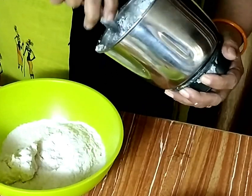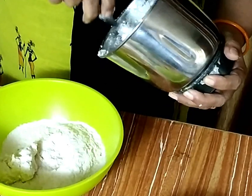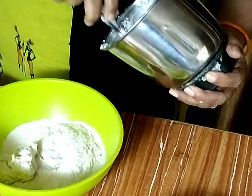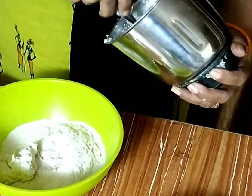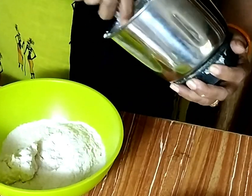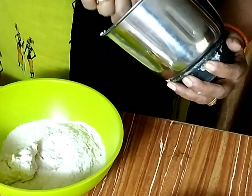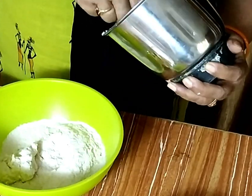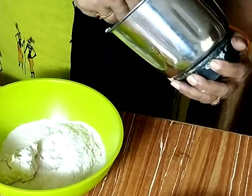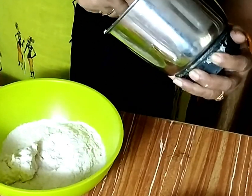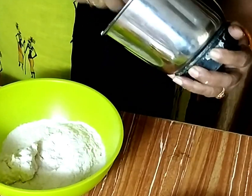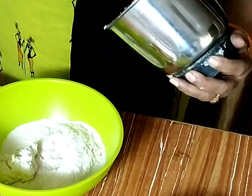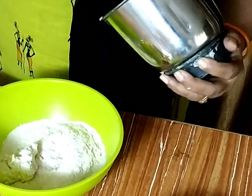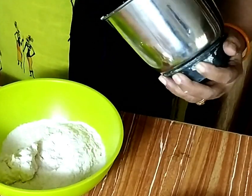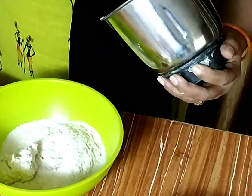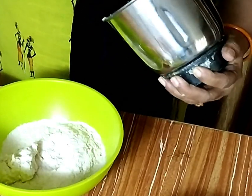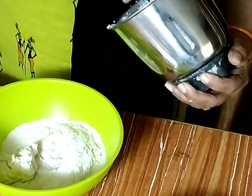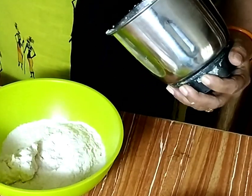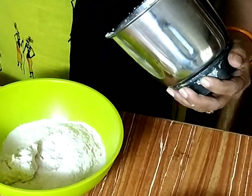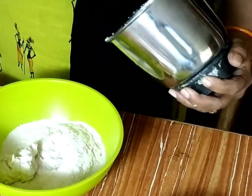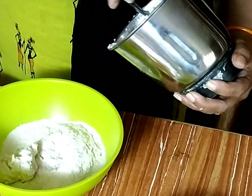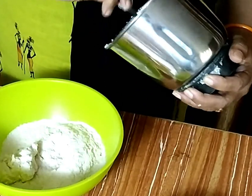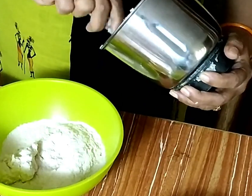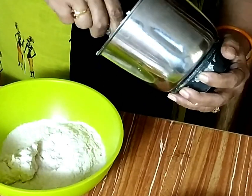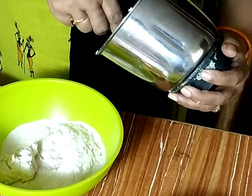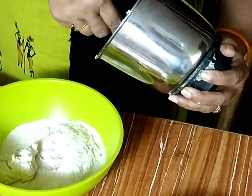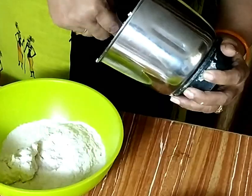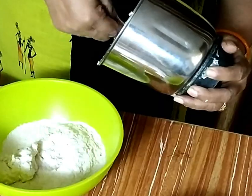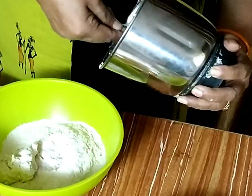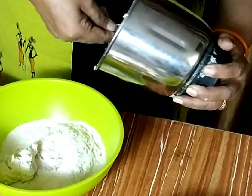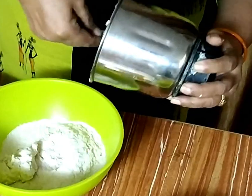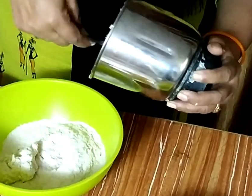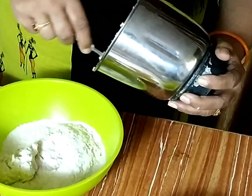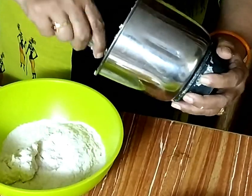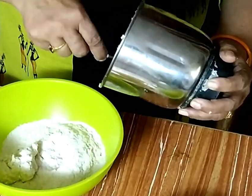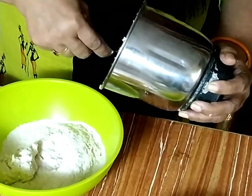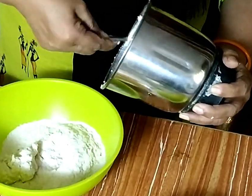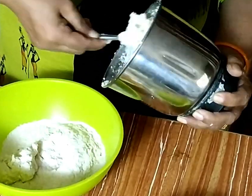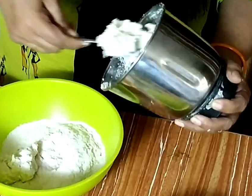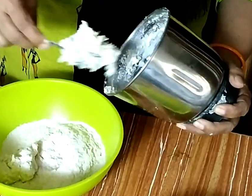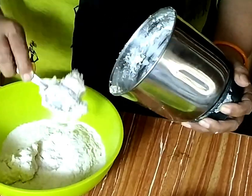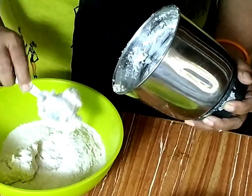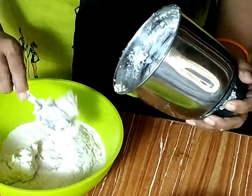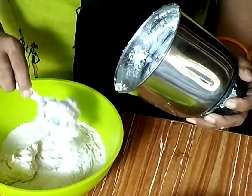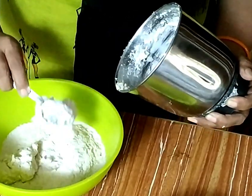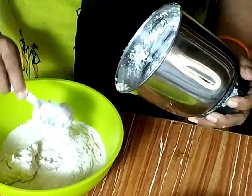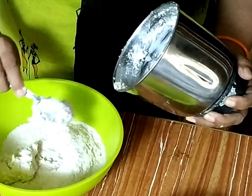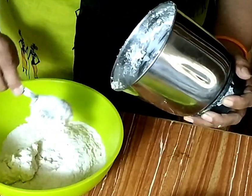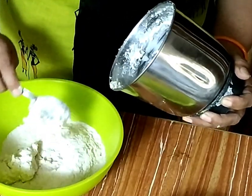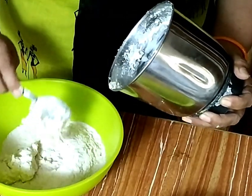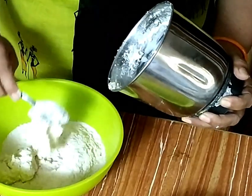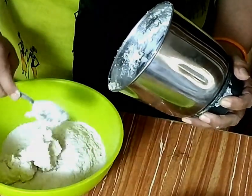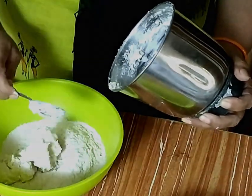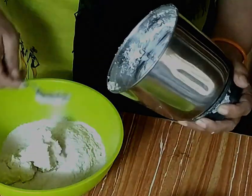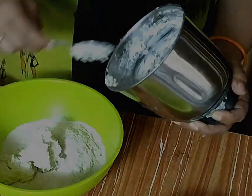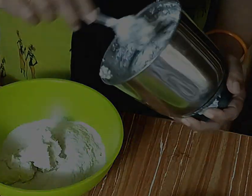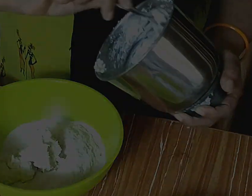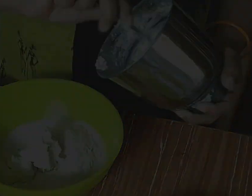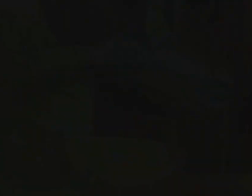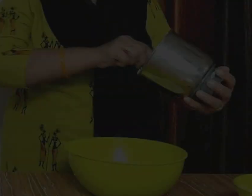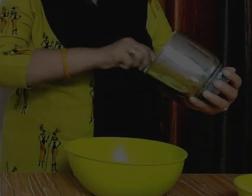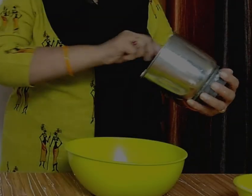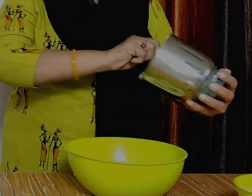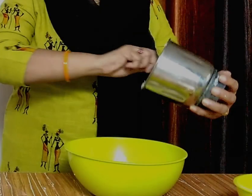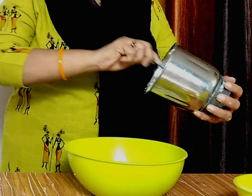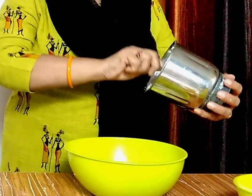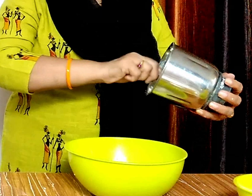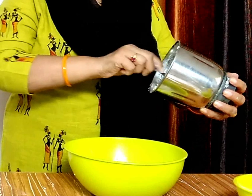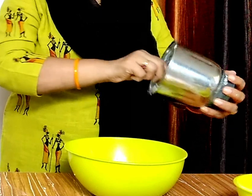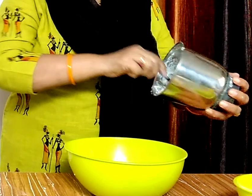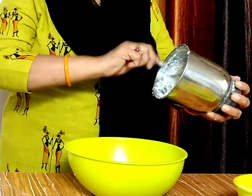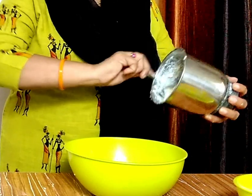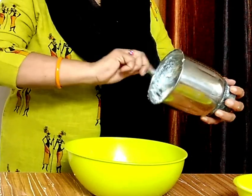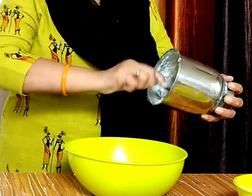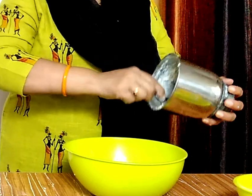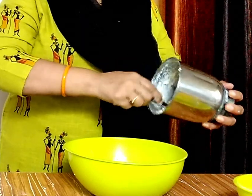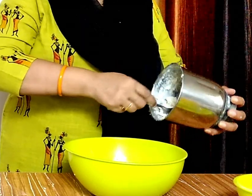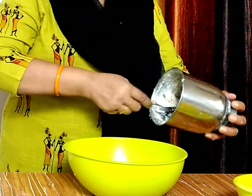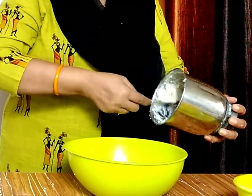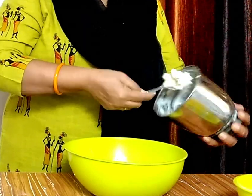आटाएंगे